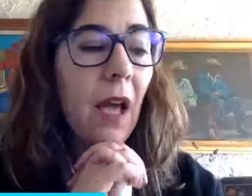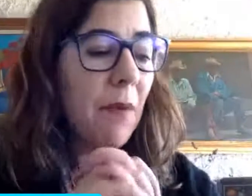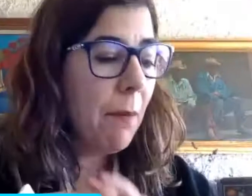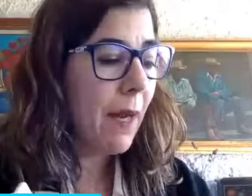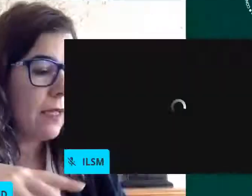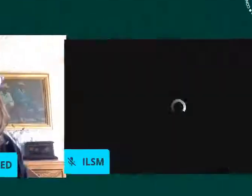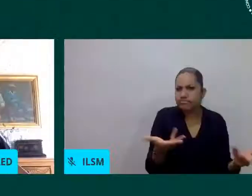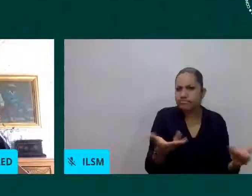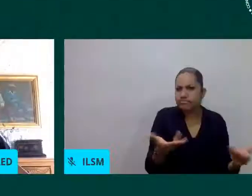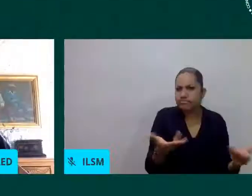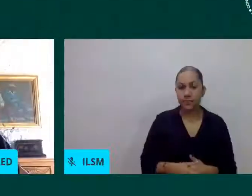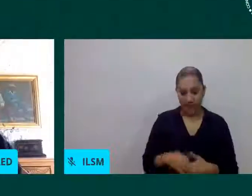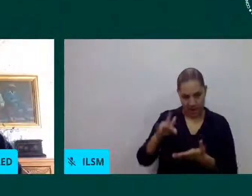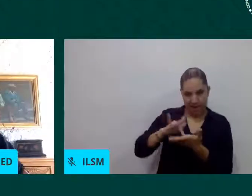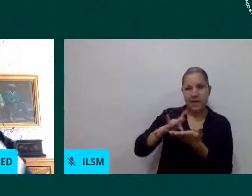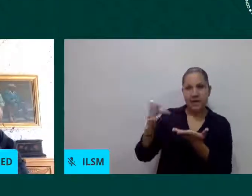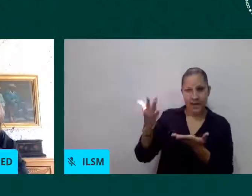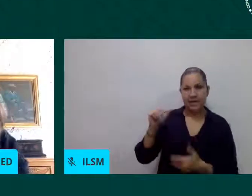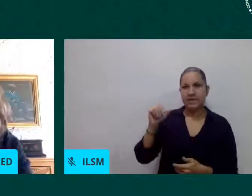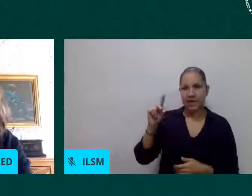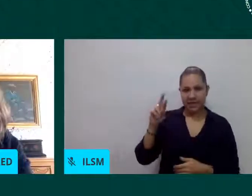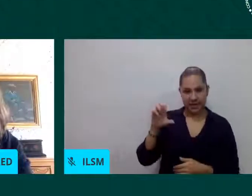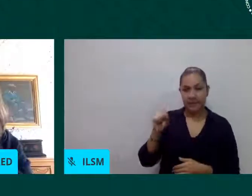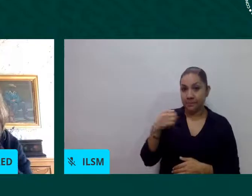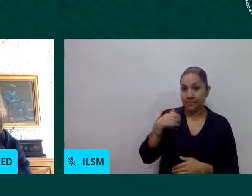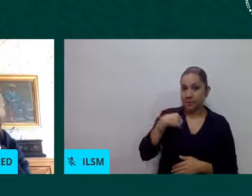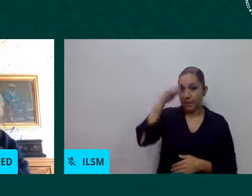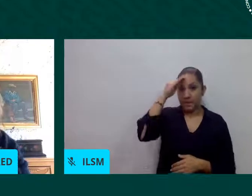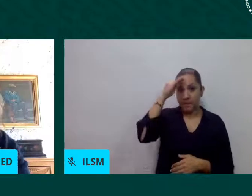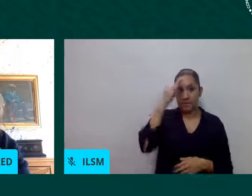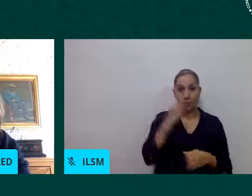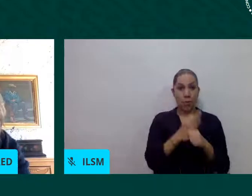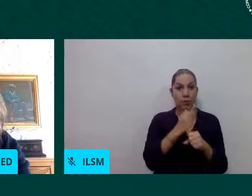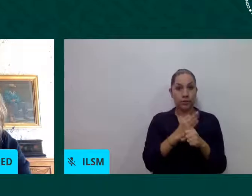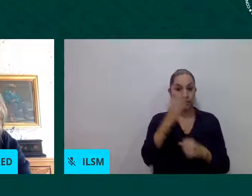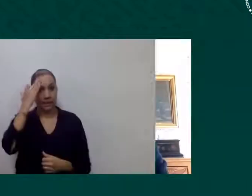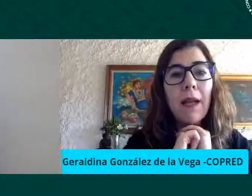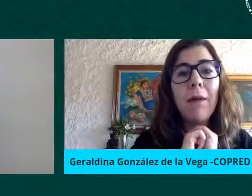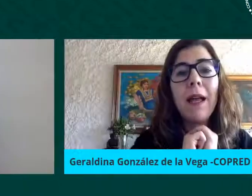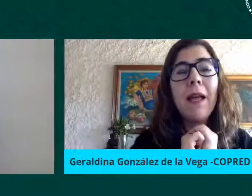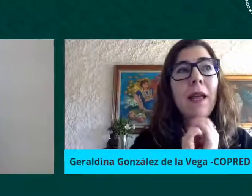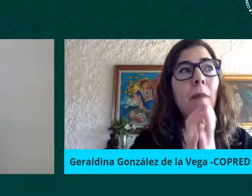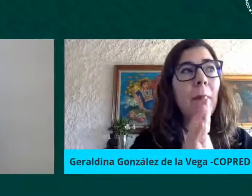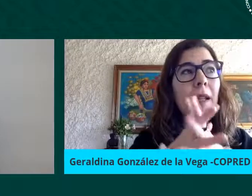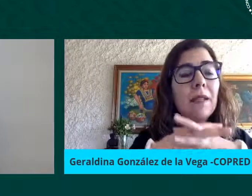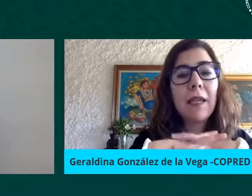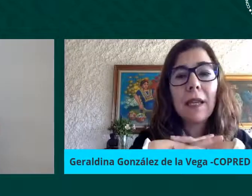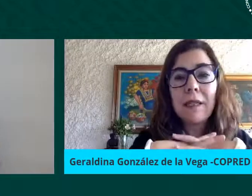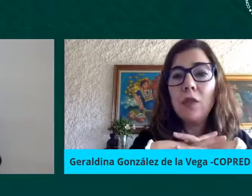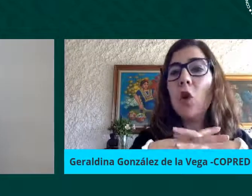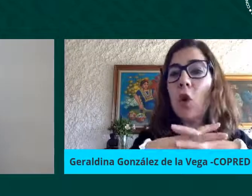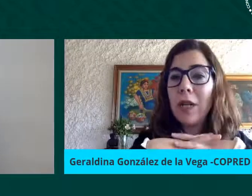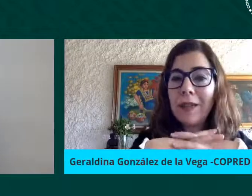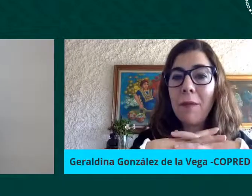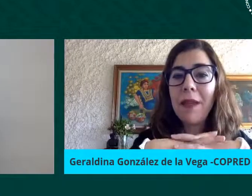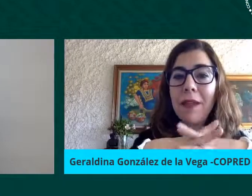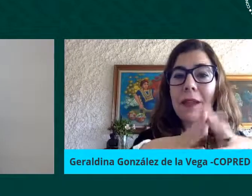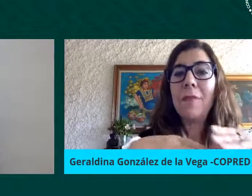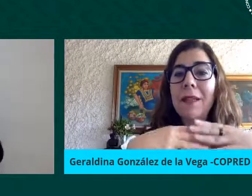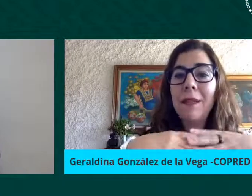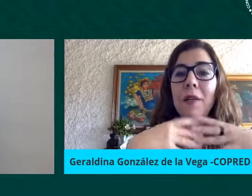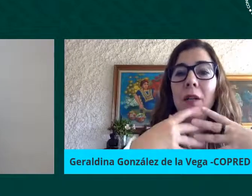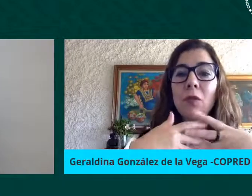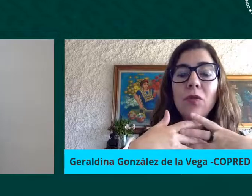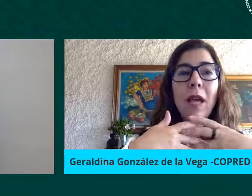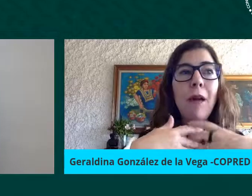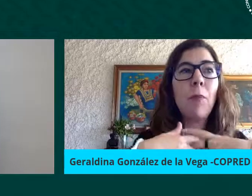ahora a mí me parece que justo como decía yo hace un momento y han dicho quienes me han precedido en el uso de la palabra me parece que insisto con el tema de